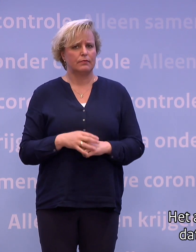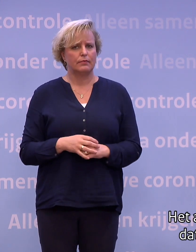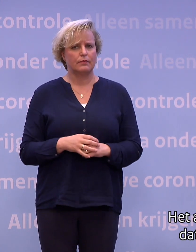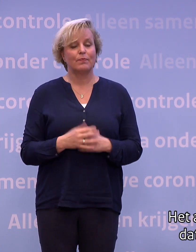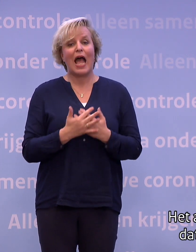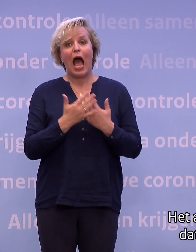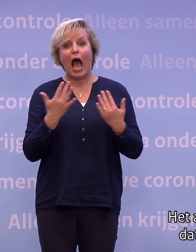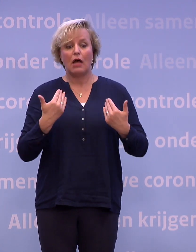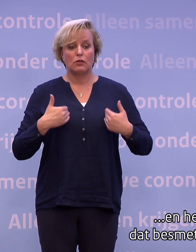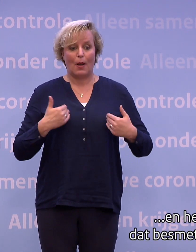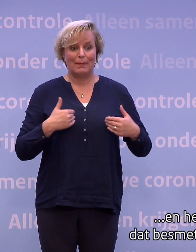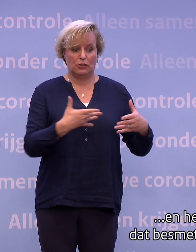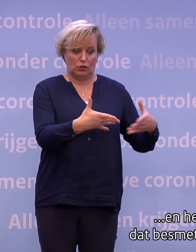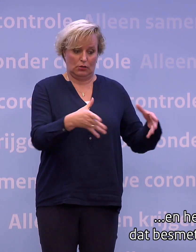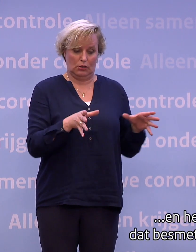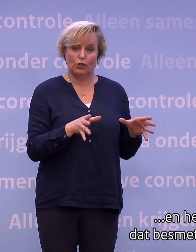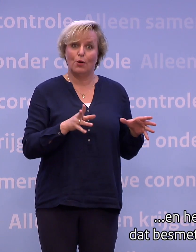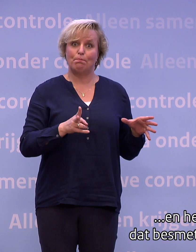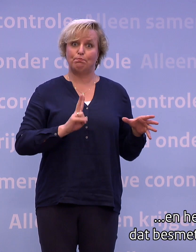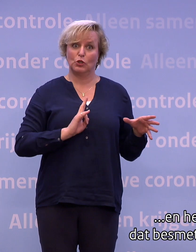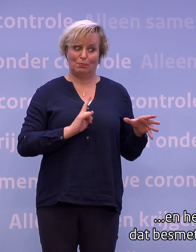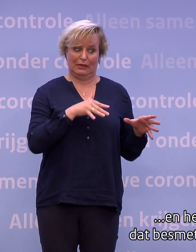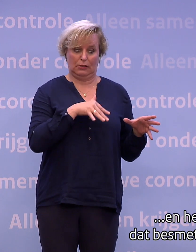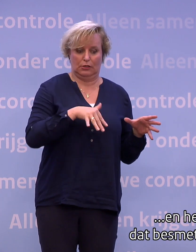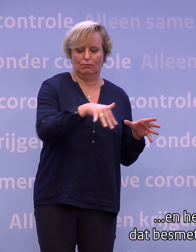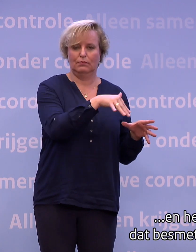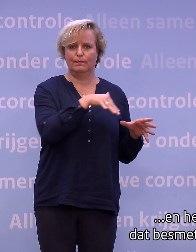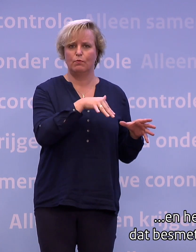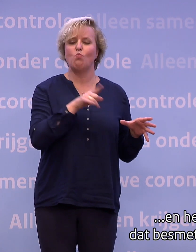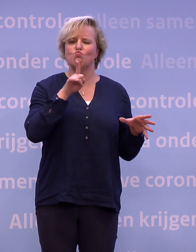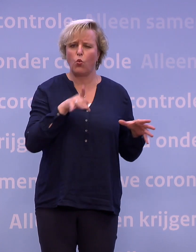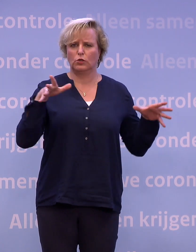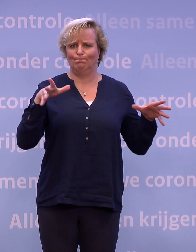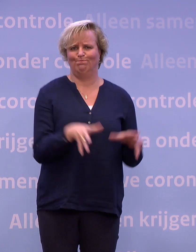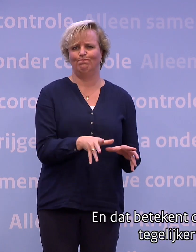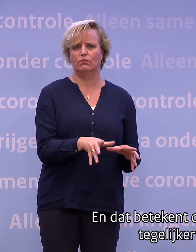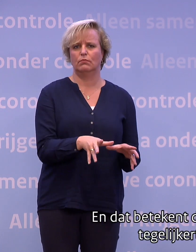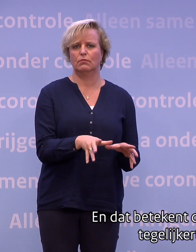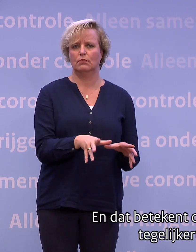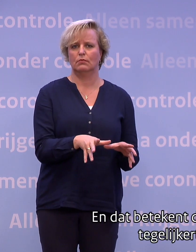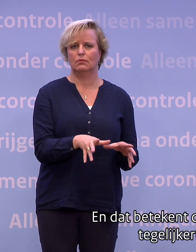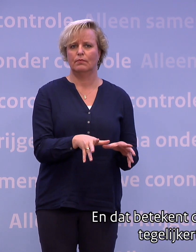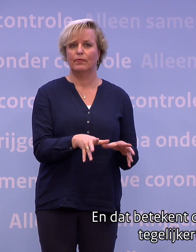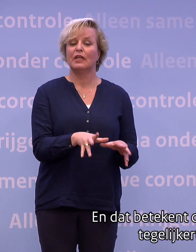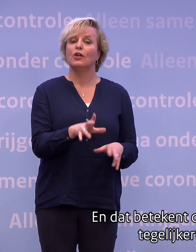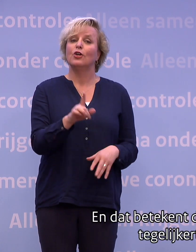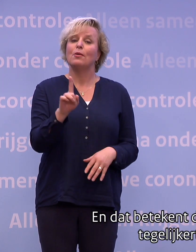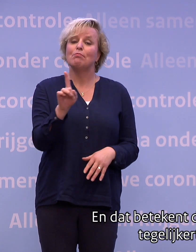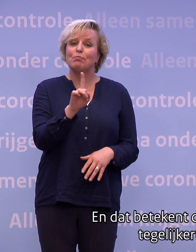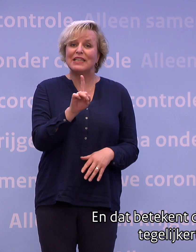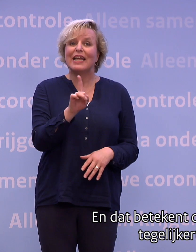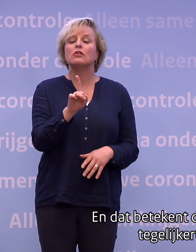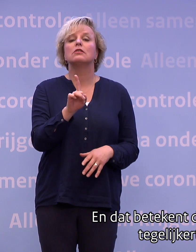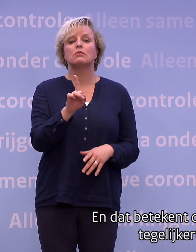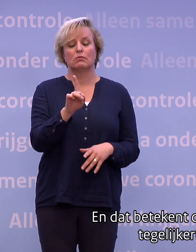dat besmet is, het aantal mensen dat besmettelijk is, moet dalen. En dat betekent dat we met